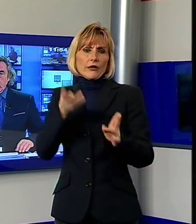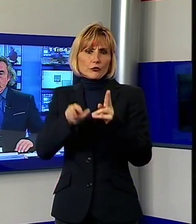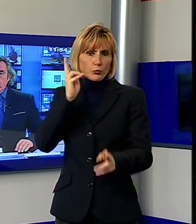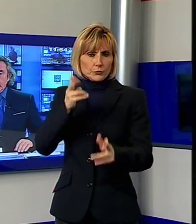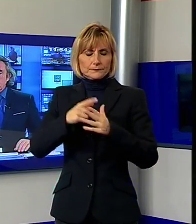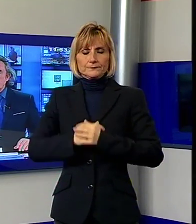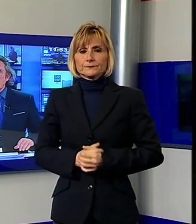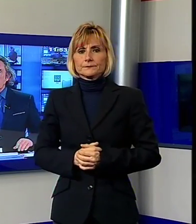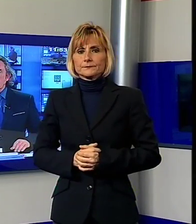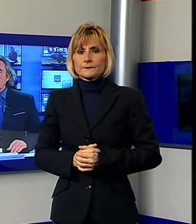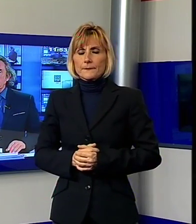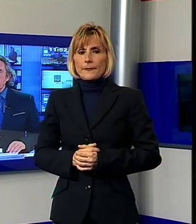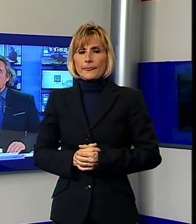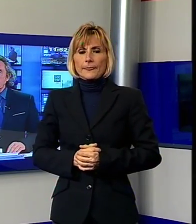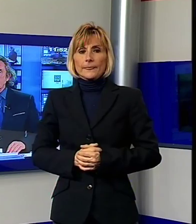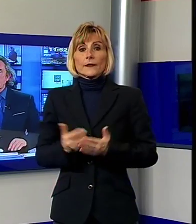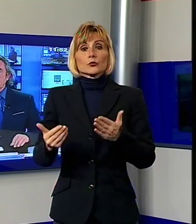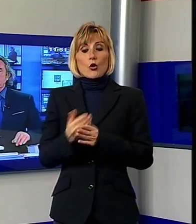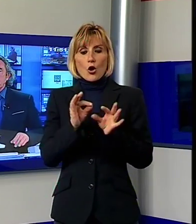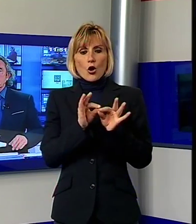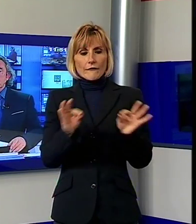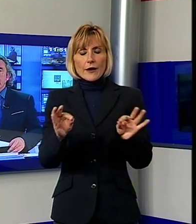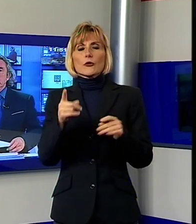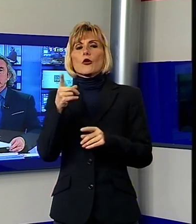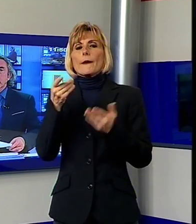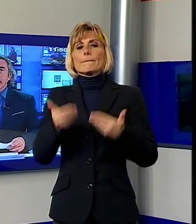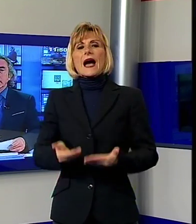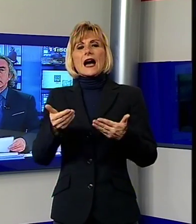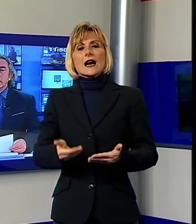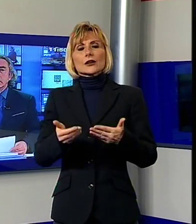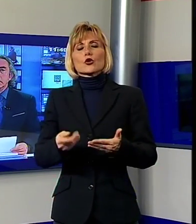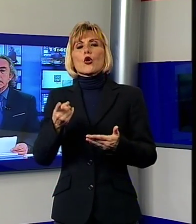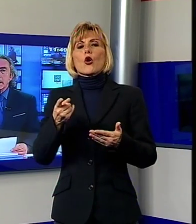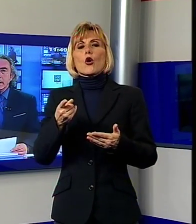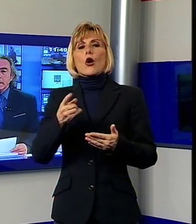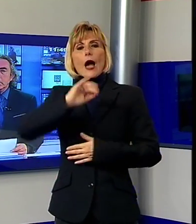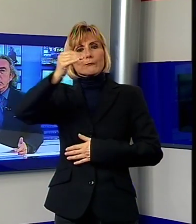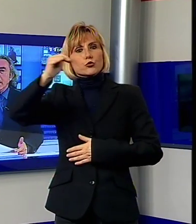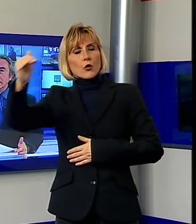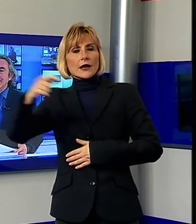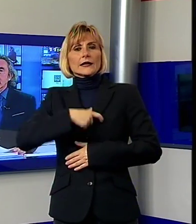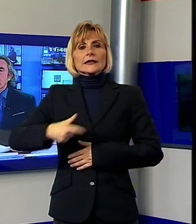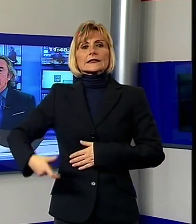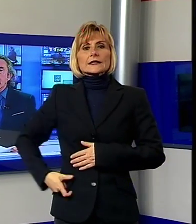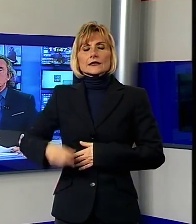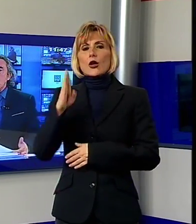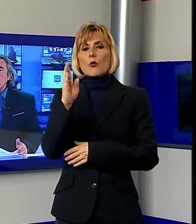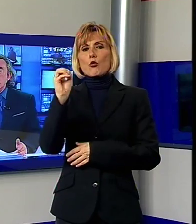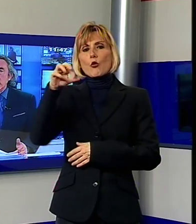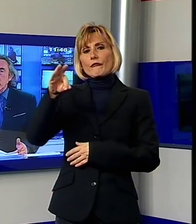Intanto sulla nuova perimetrazione del Parco delle Alpi Apuane il sindaco di Pescaglia Bonfanti lancia un vero